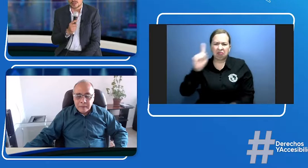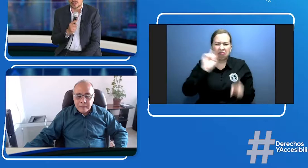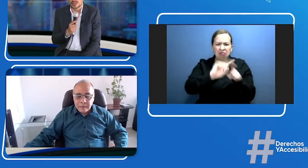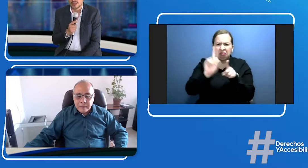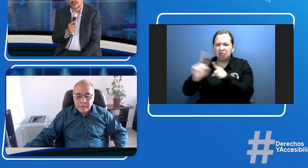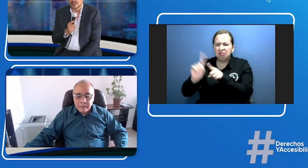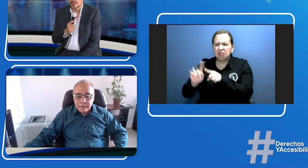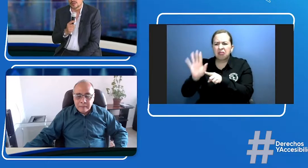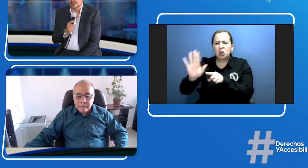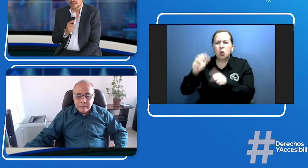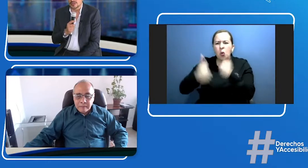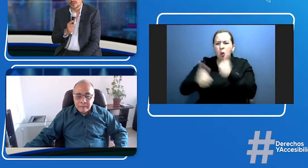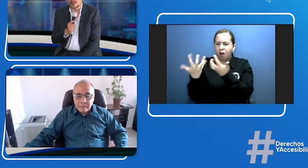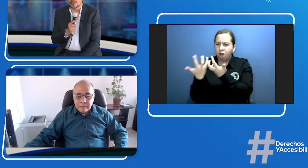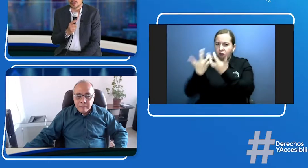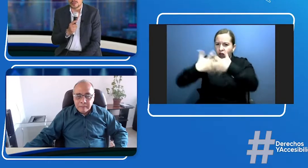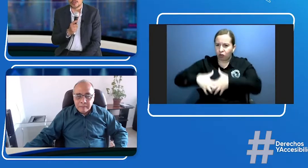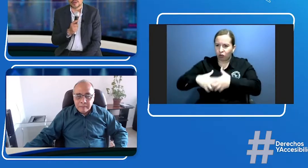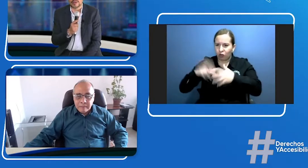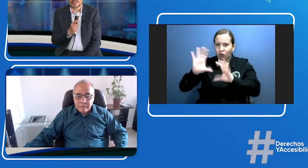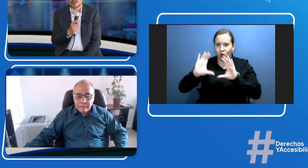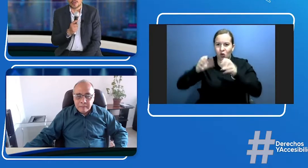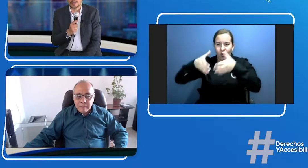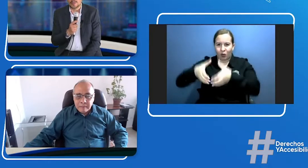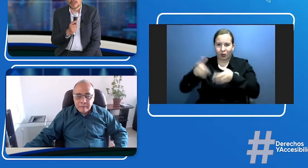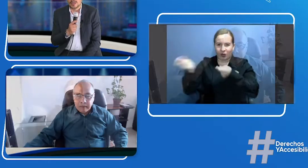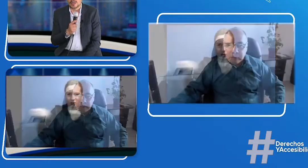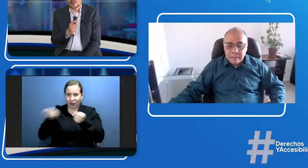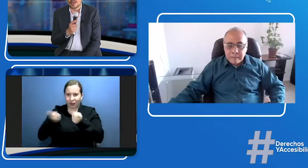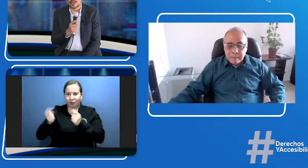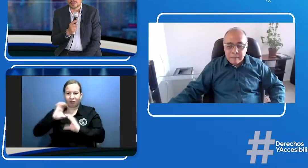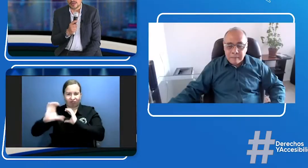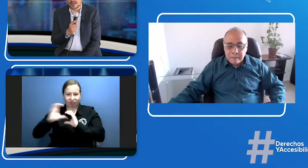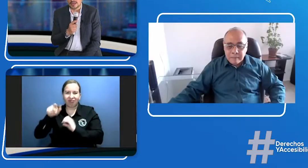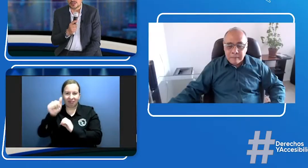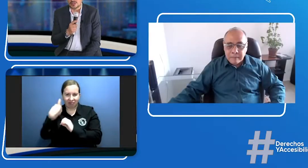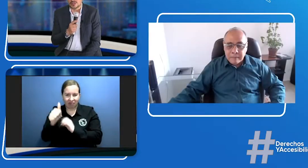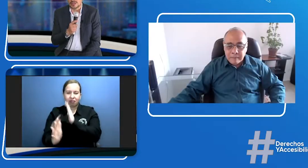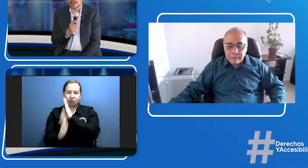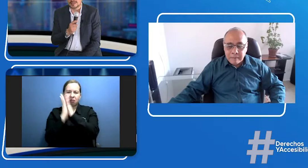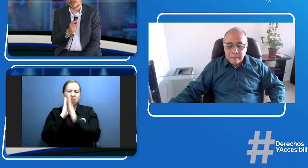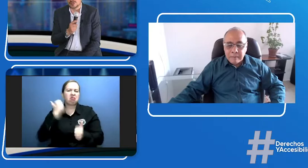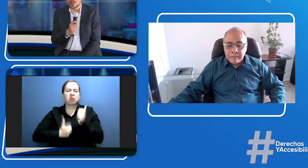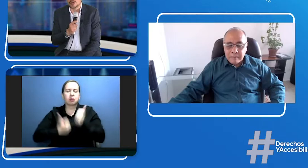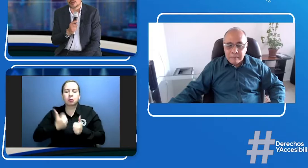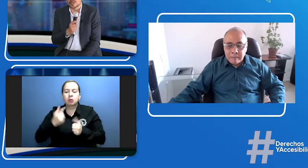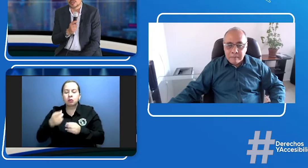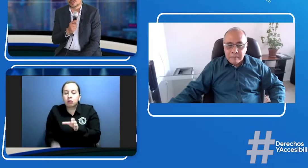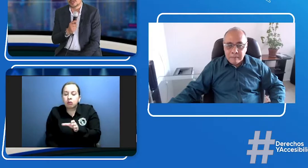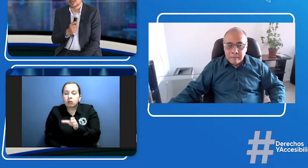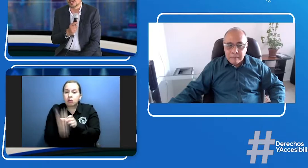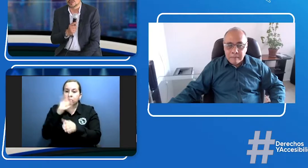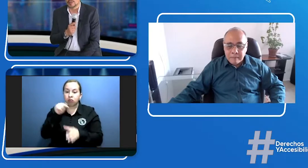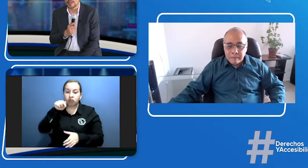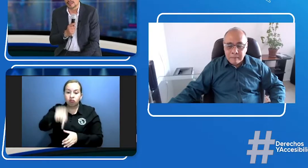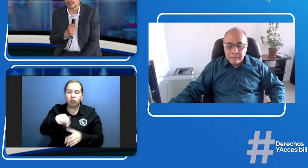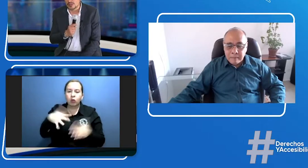de Comunicaciones, como lo mencionabas ahora, y una de ellas fue la creación de la sesión de contenidos a la que yo pertenezco